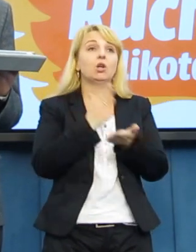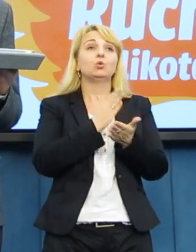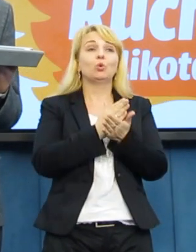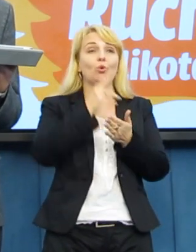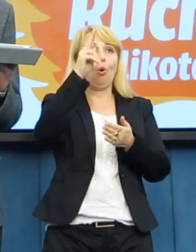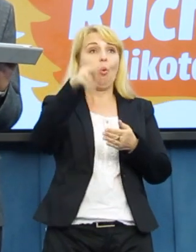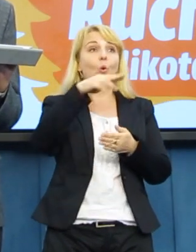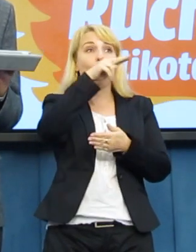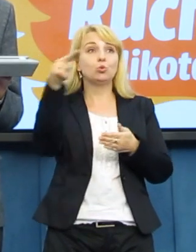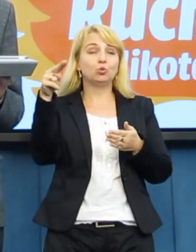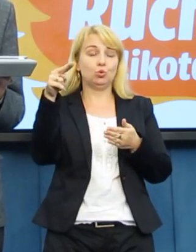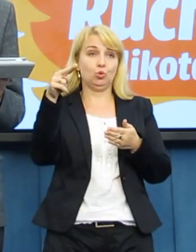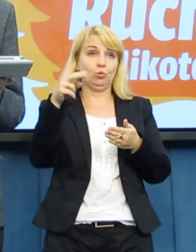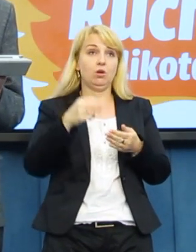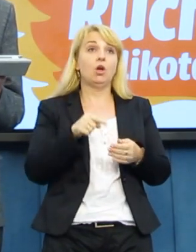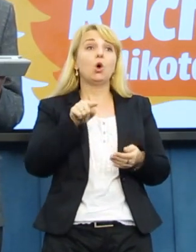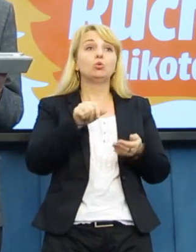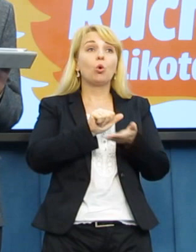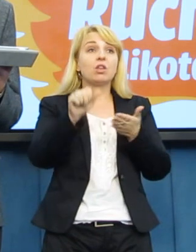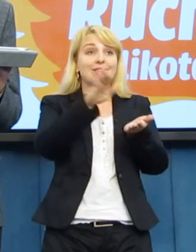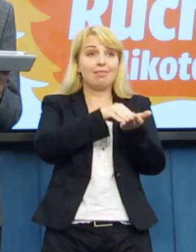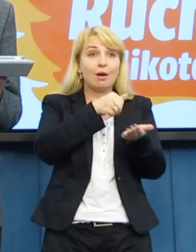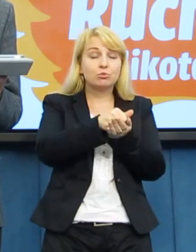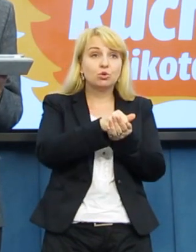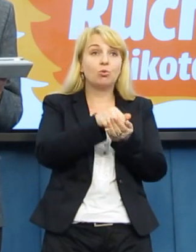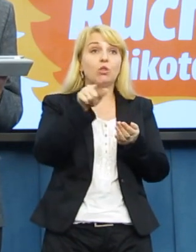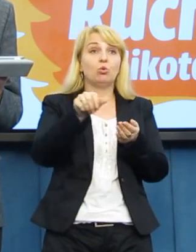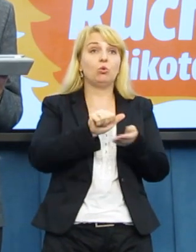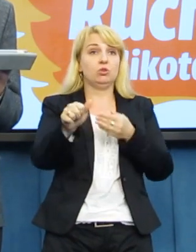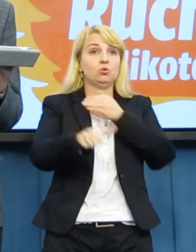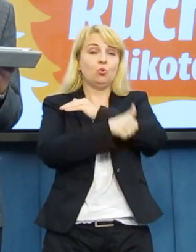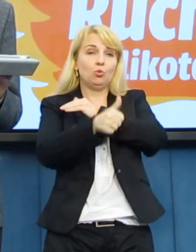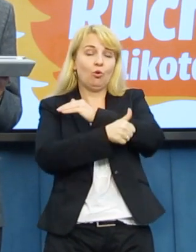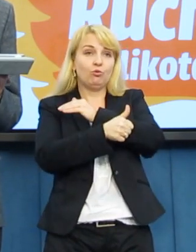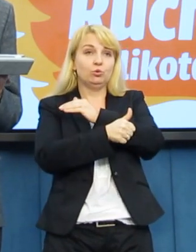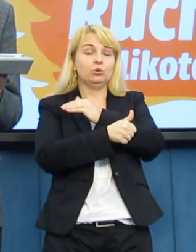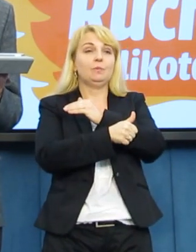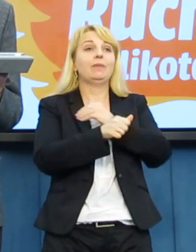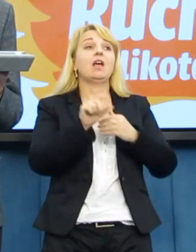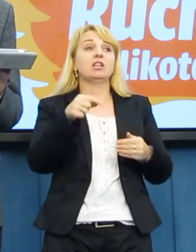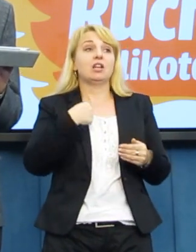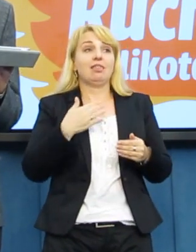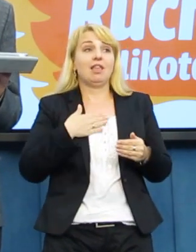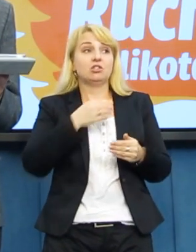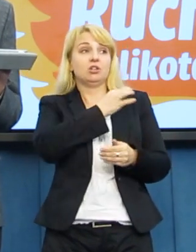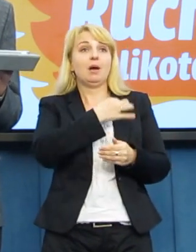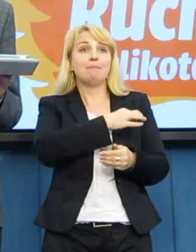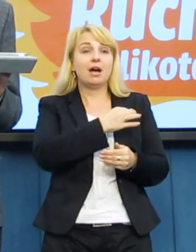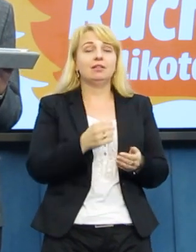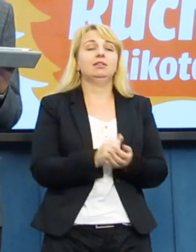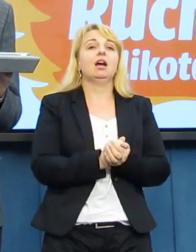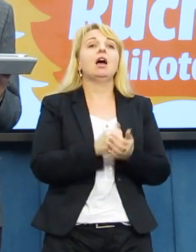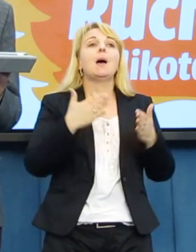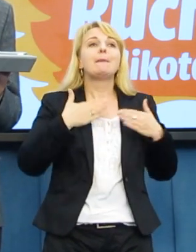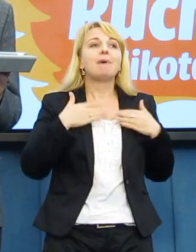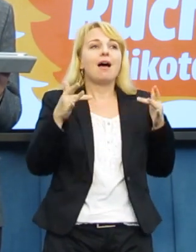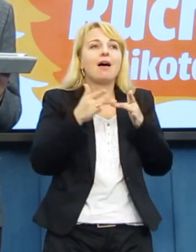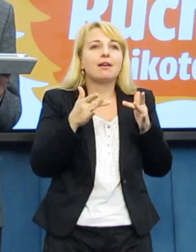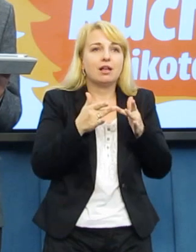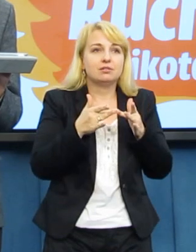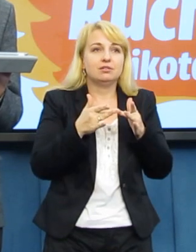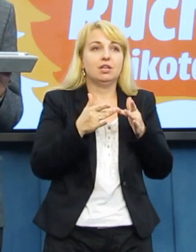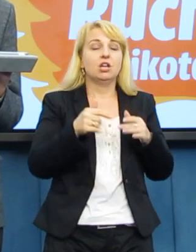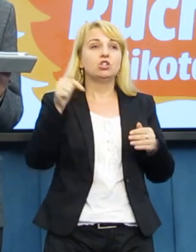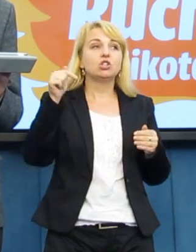To jest najlepszy przykład i najlepszy dowód na to, że ruch Palikota ma świętą rację mówiąc o tym, że